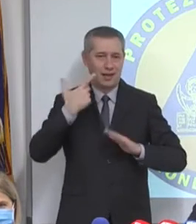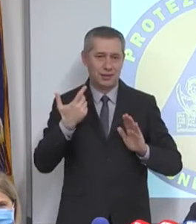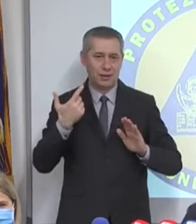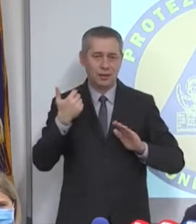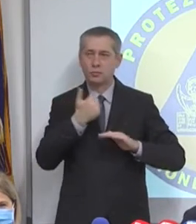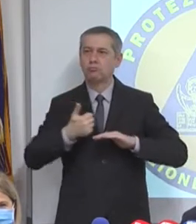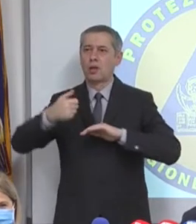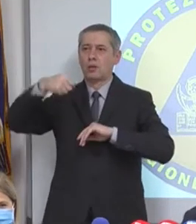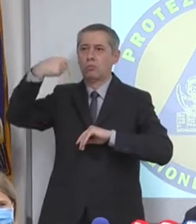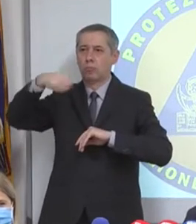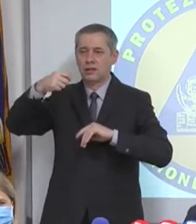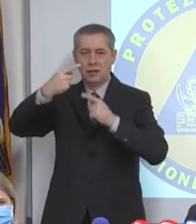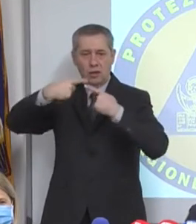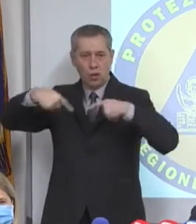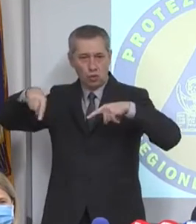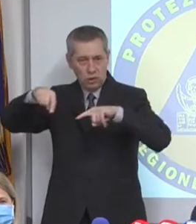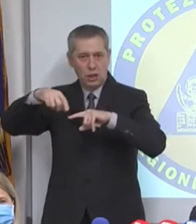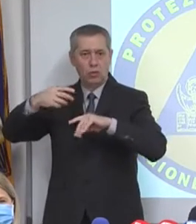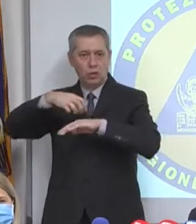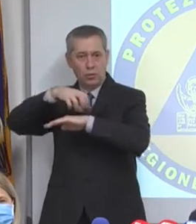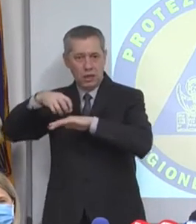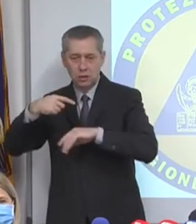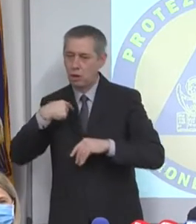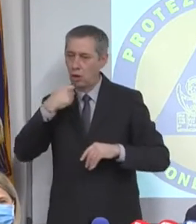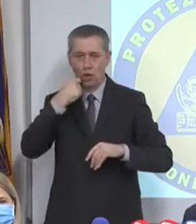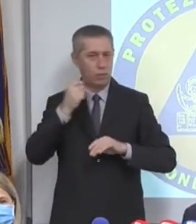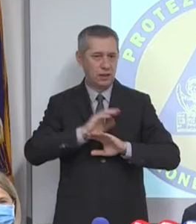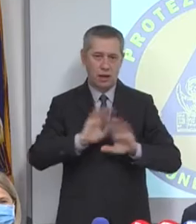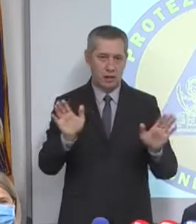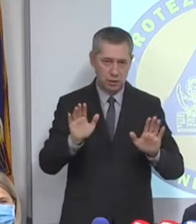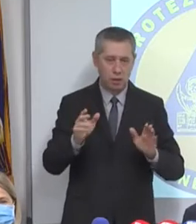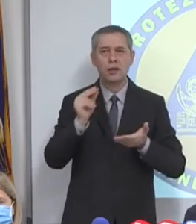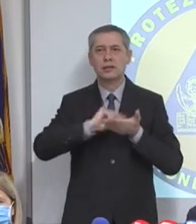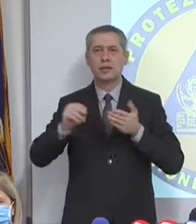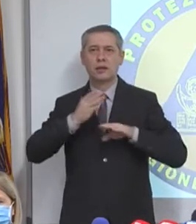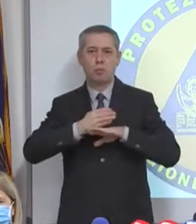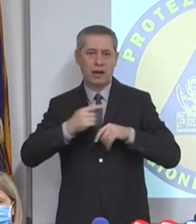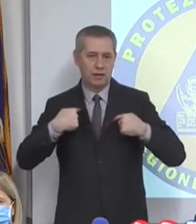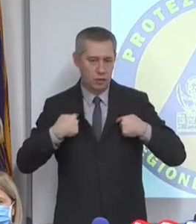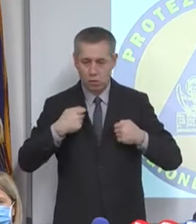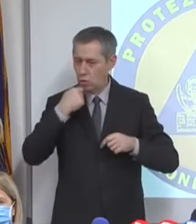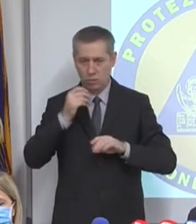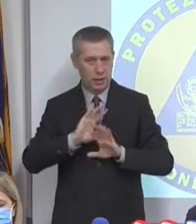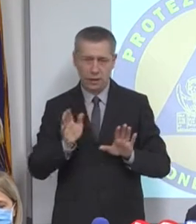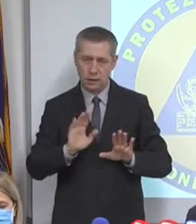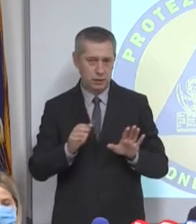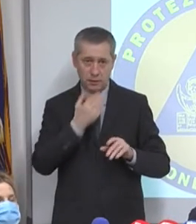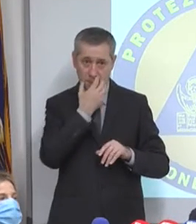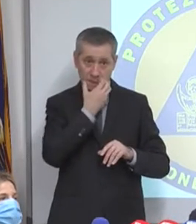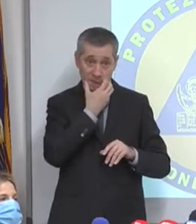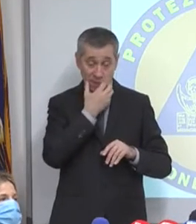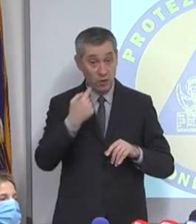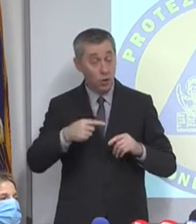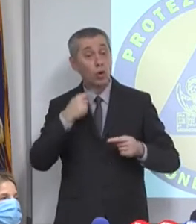Consiglio, di segretario di partito, perché mi stanno solo che creando problemi. Tant'è vero che penso che questa attenzione e queste continue